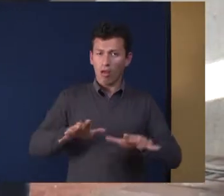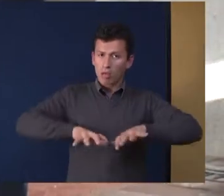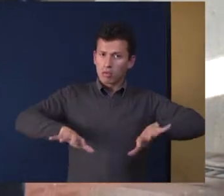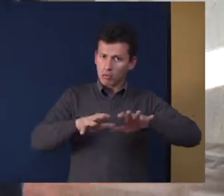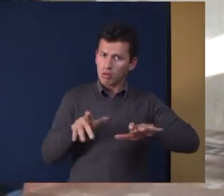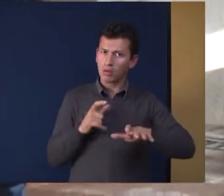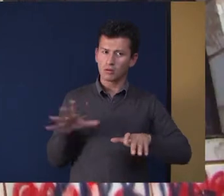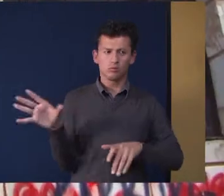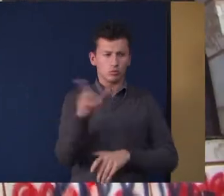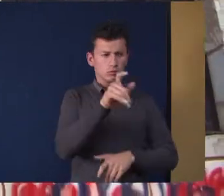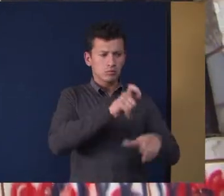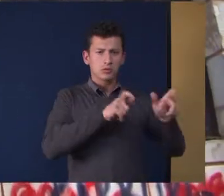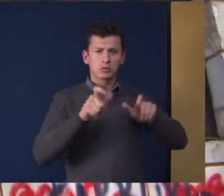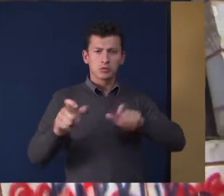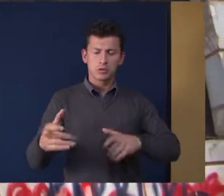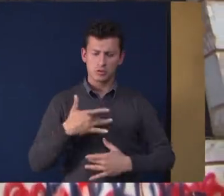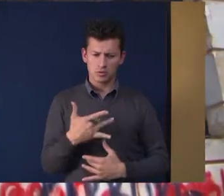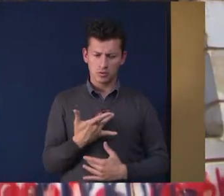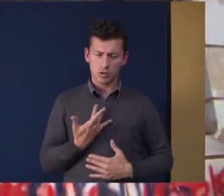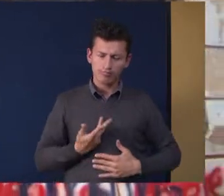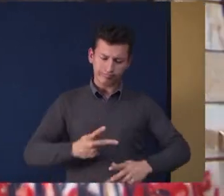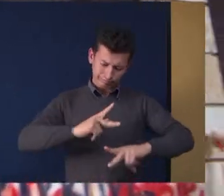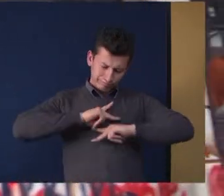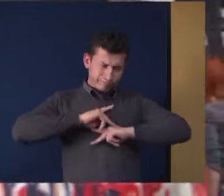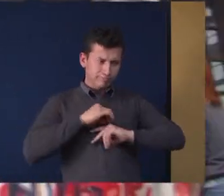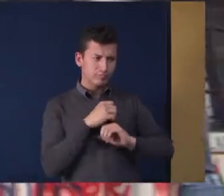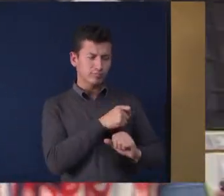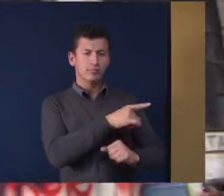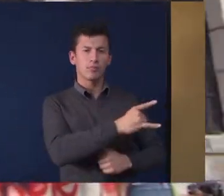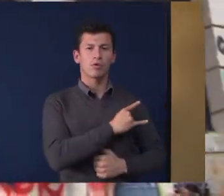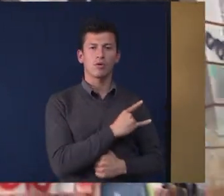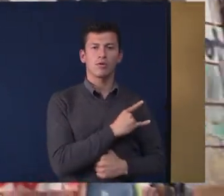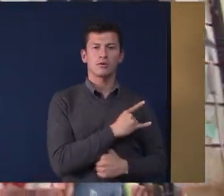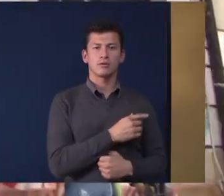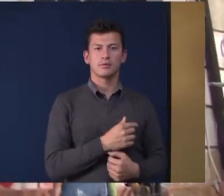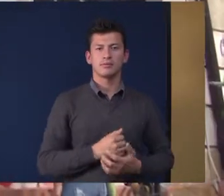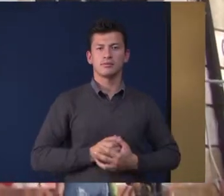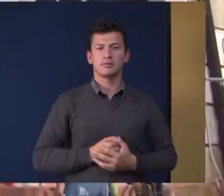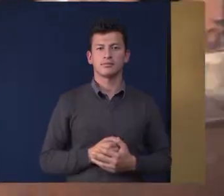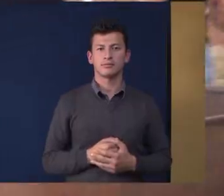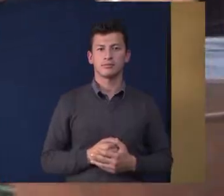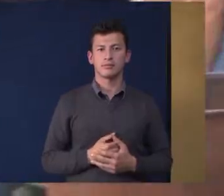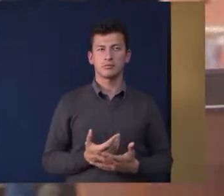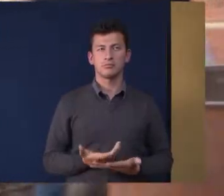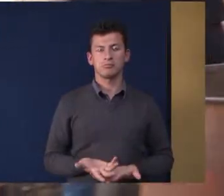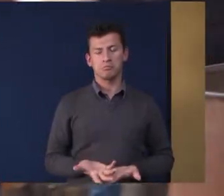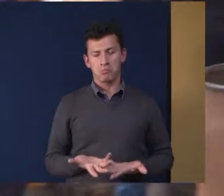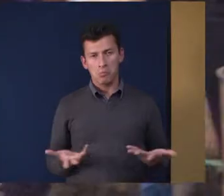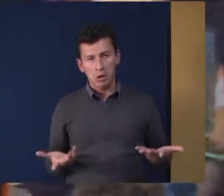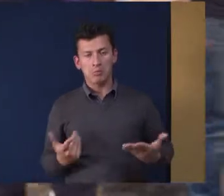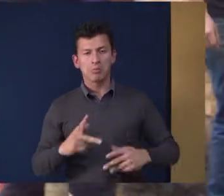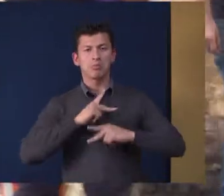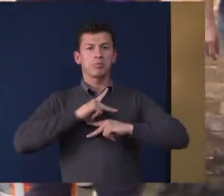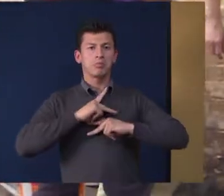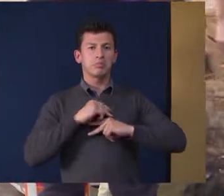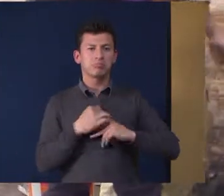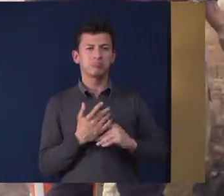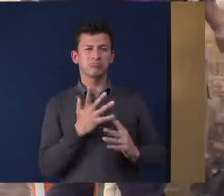también sienta esa apropiación por la universidad Bueno, es una apropiación desde el punto de vista en cuanto